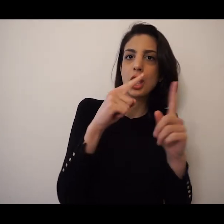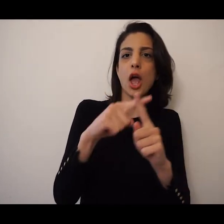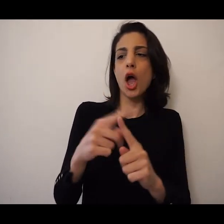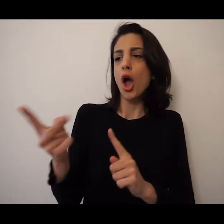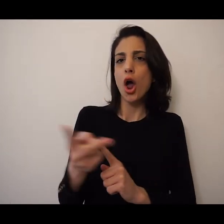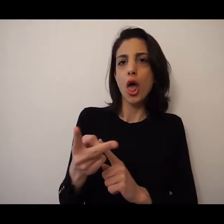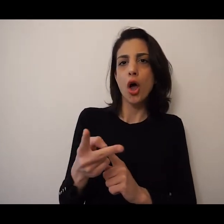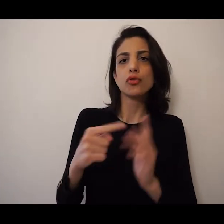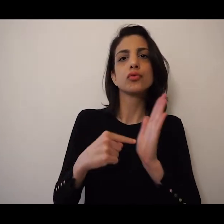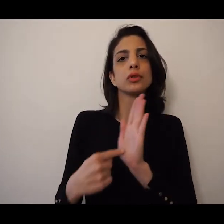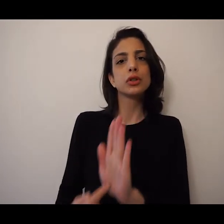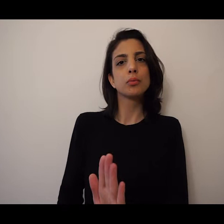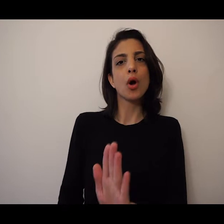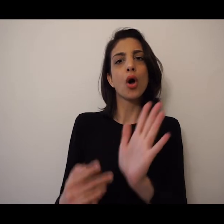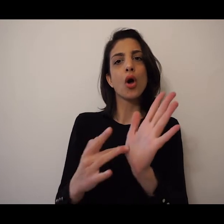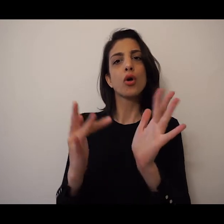sulla morte.